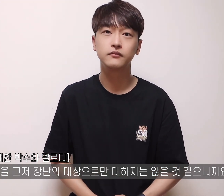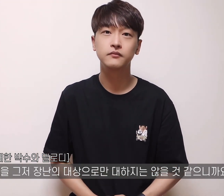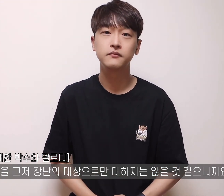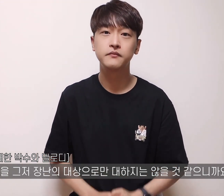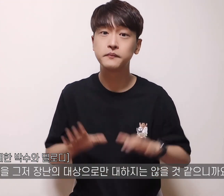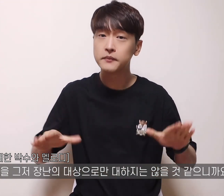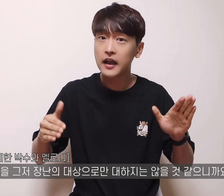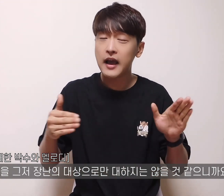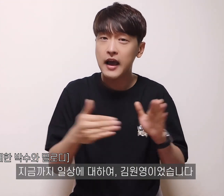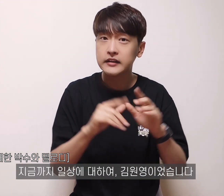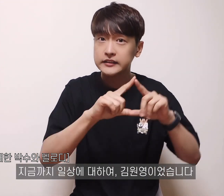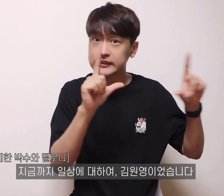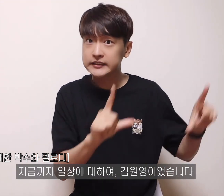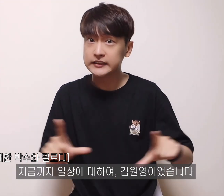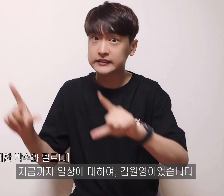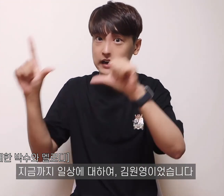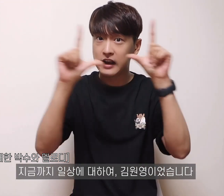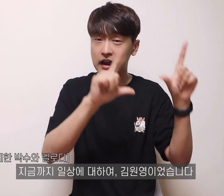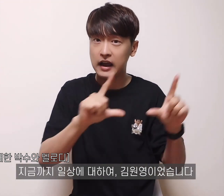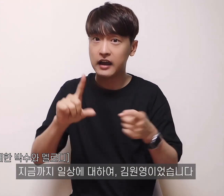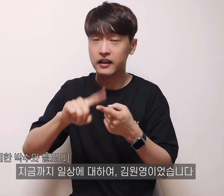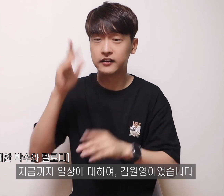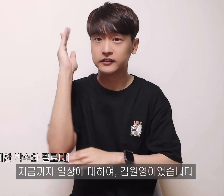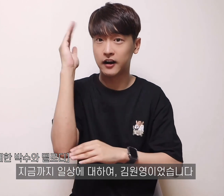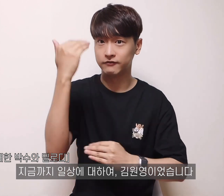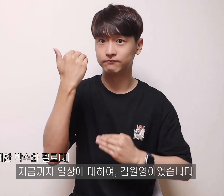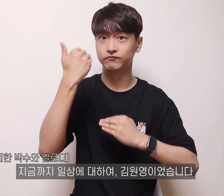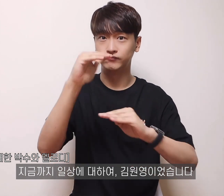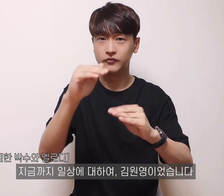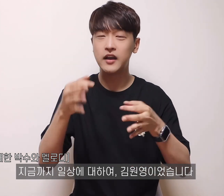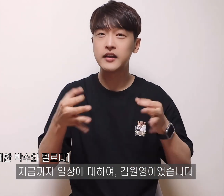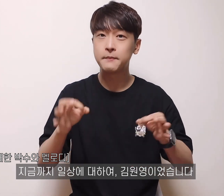지금까지 일상에 대하여 김원영이었습니다